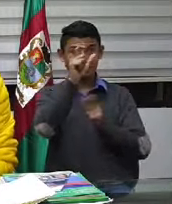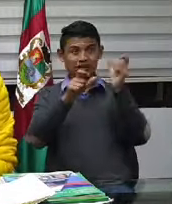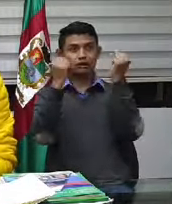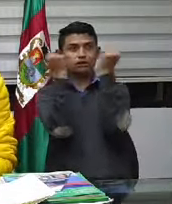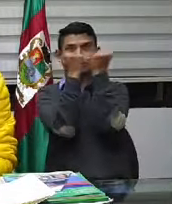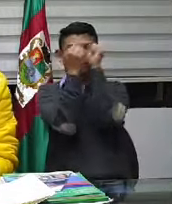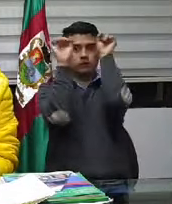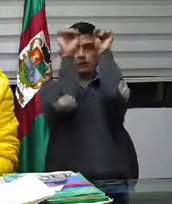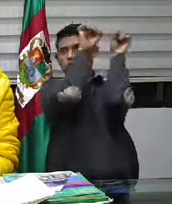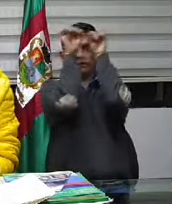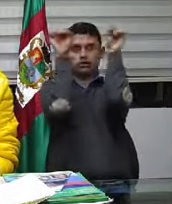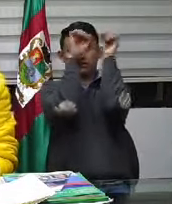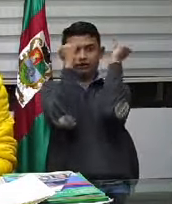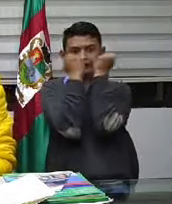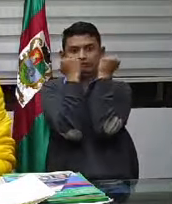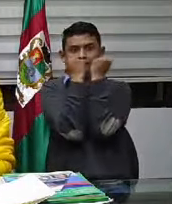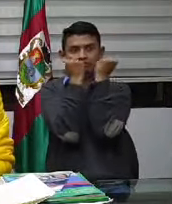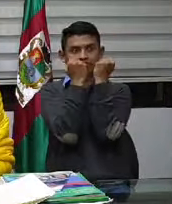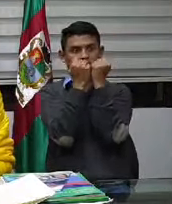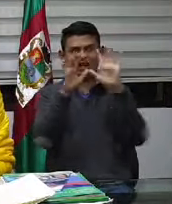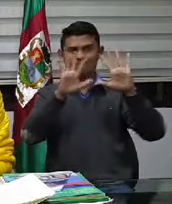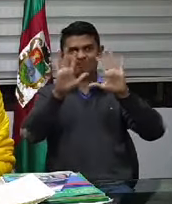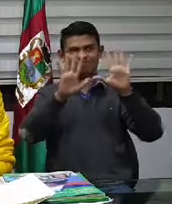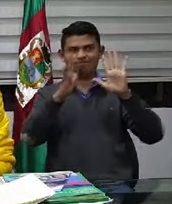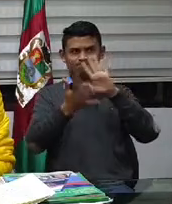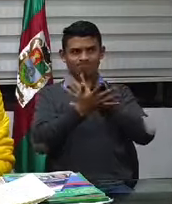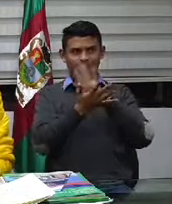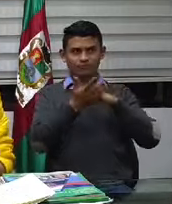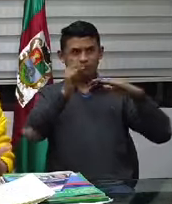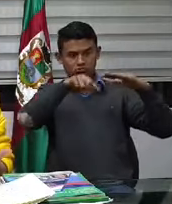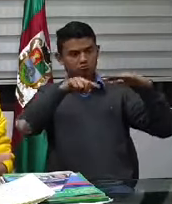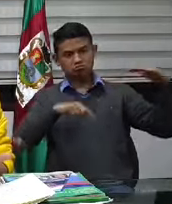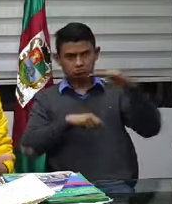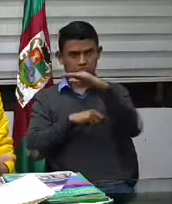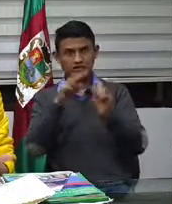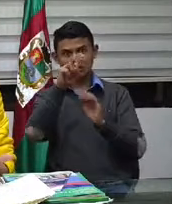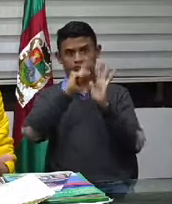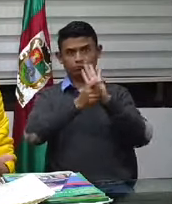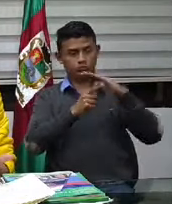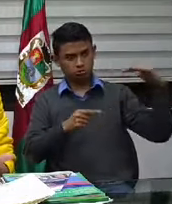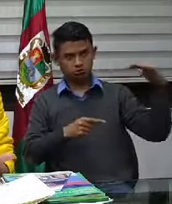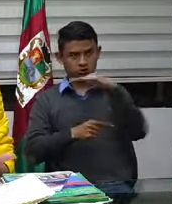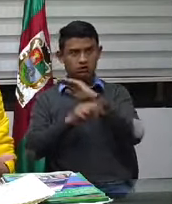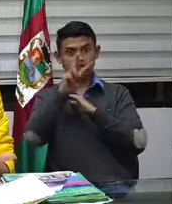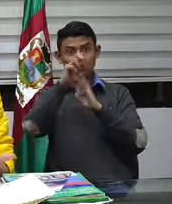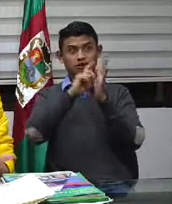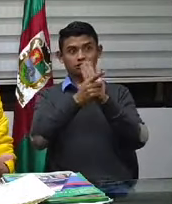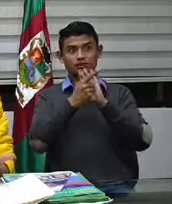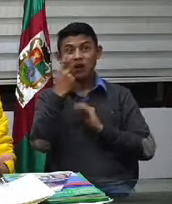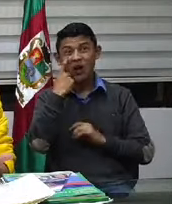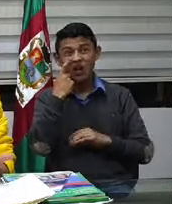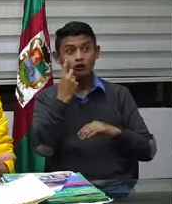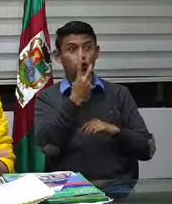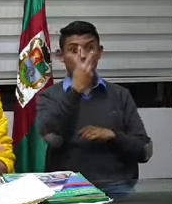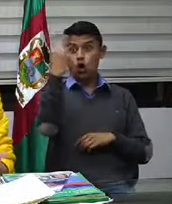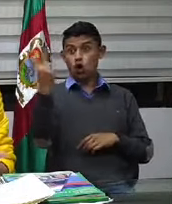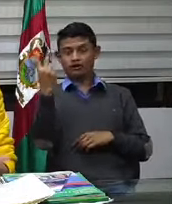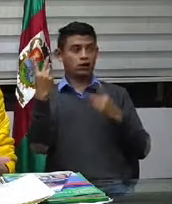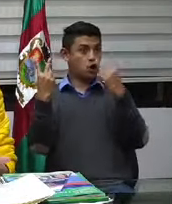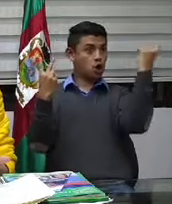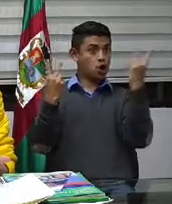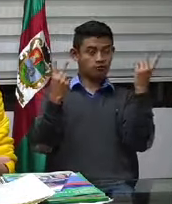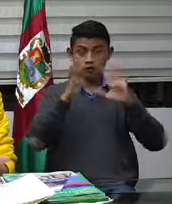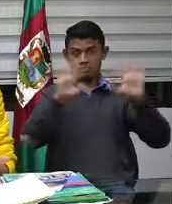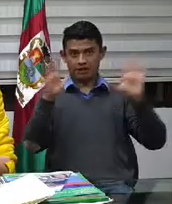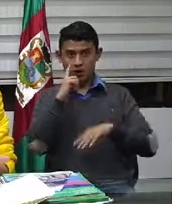intermunicipal y todos los que tienen que viajar a su sitio de trabajo. Recuerden que solo están en este momento cuatro actividades que están